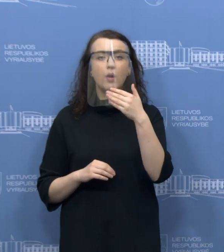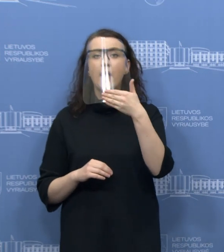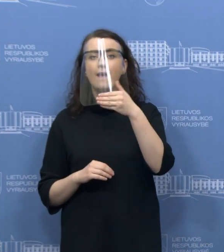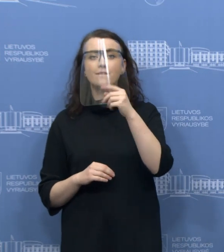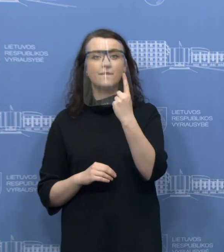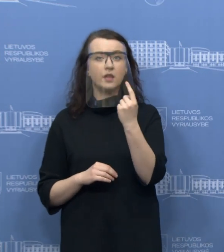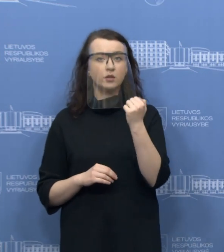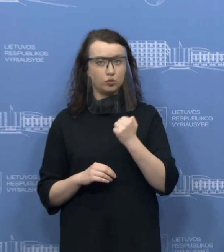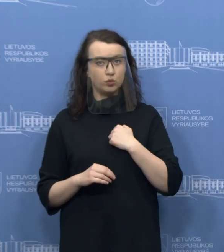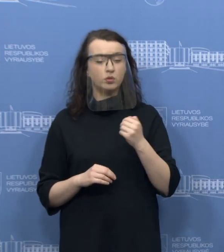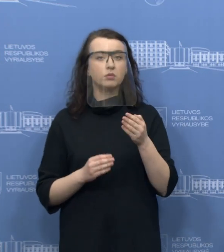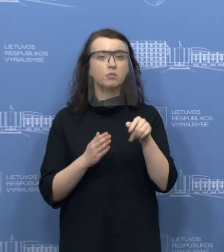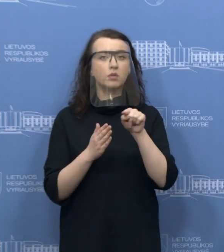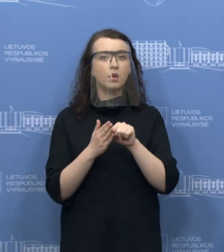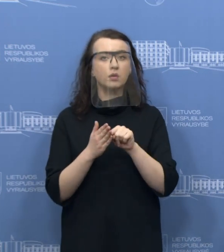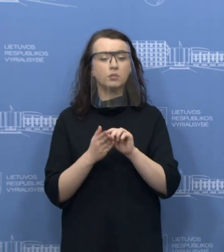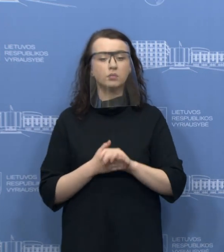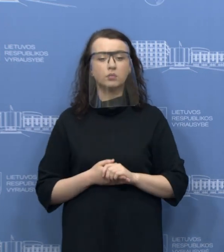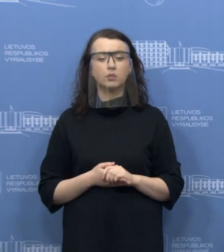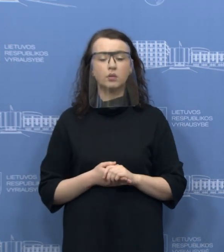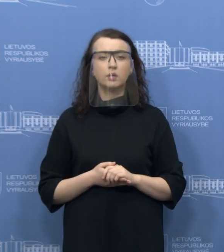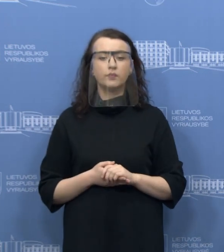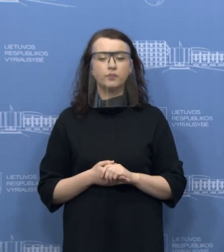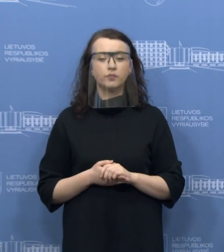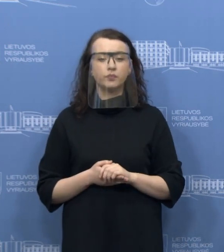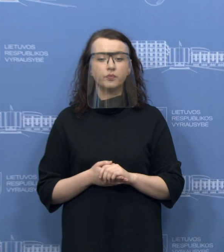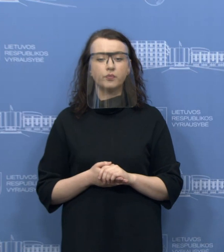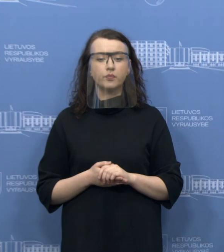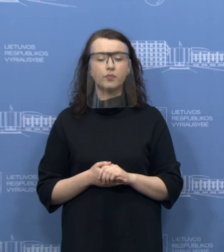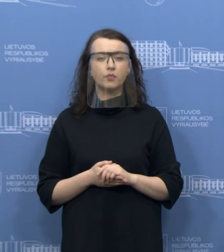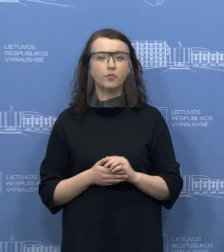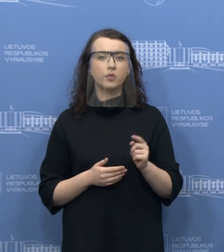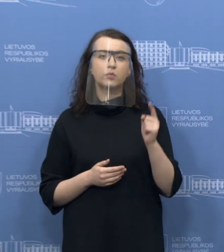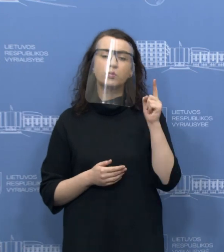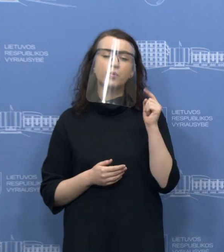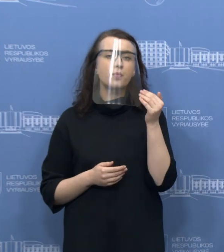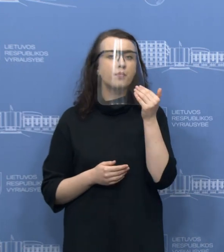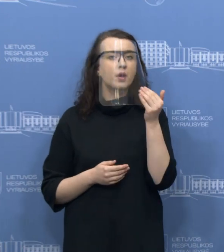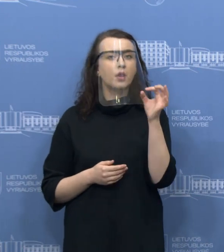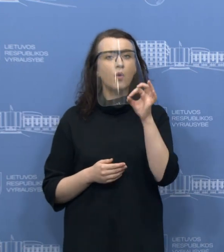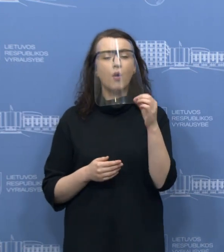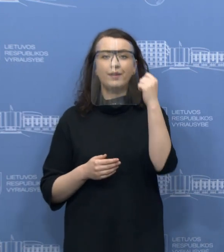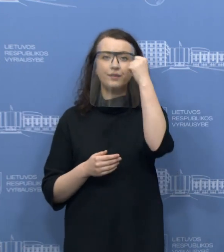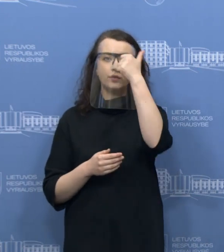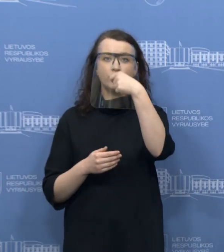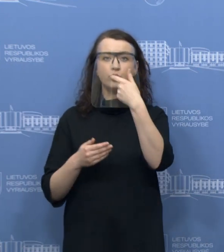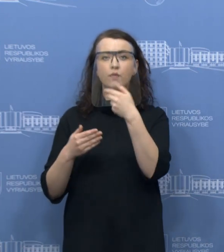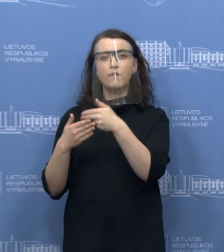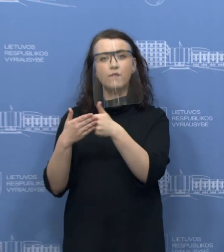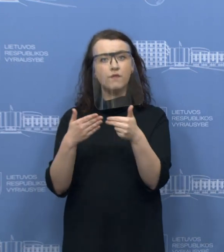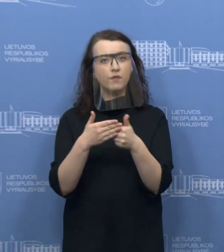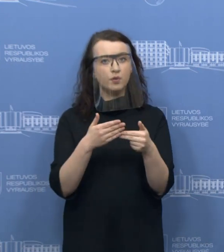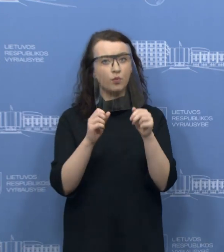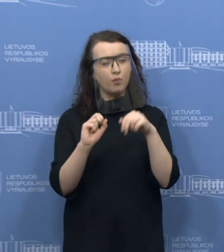klausti. Simona, turit klausimą? Jūs ten užsiminėt iš tikrųjų apie individualių įmonių įtraukimą į tą sąrašą. Gal